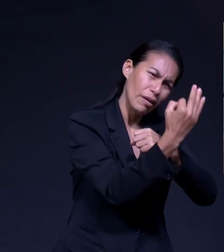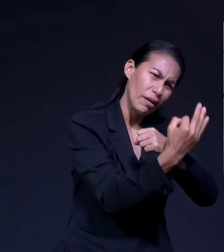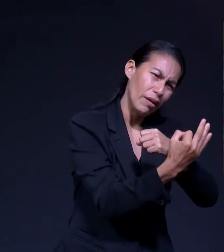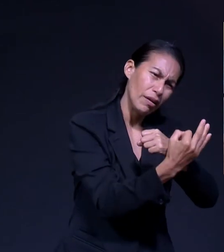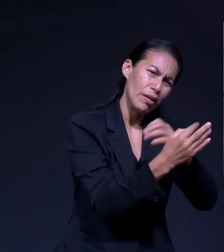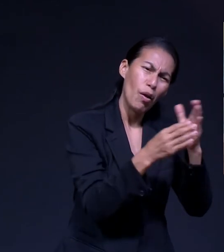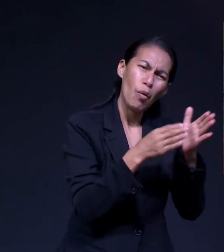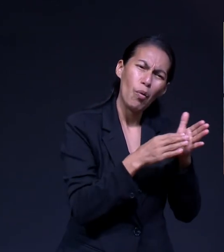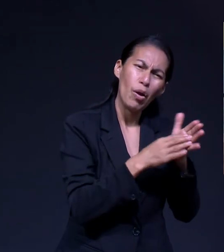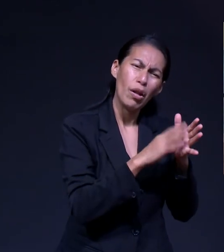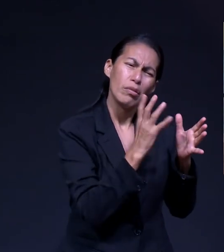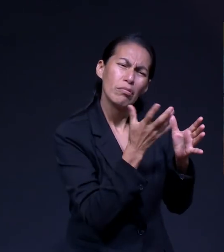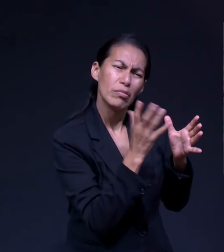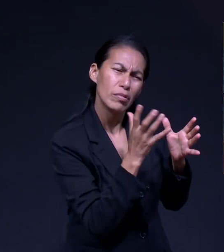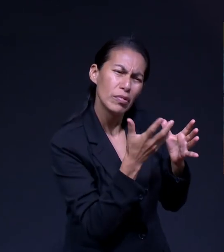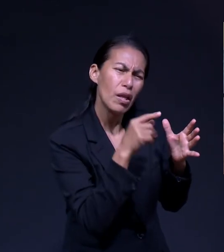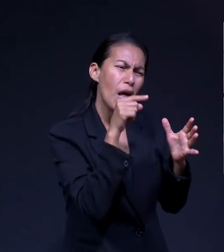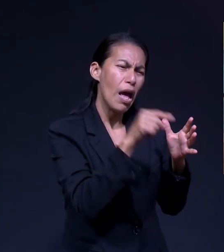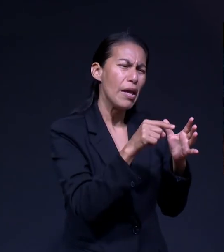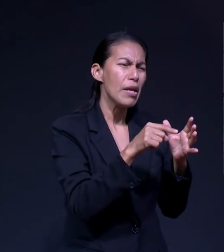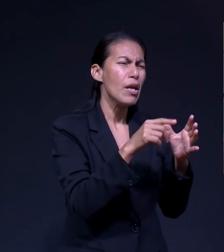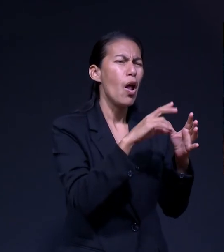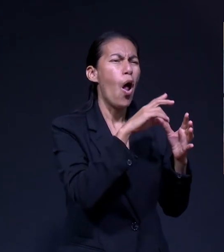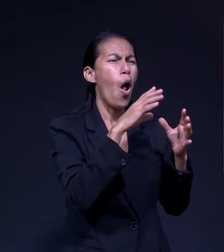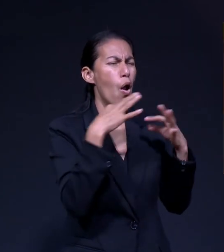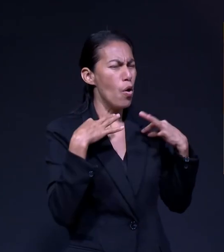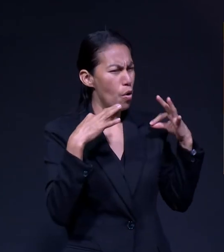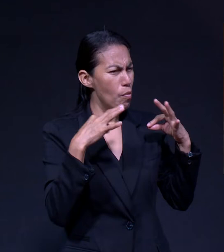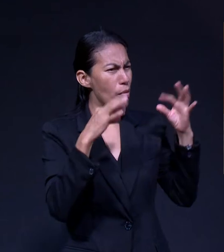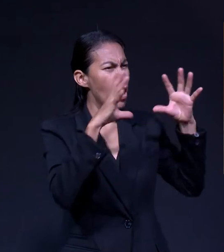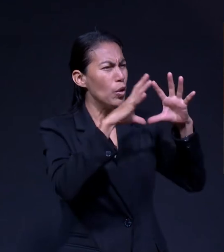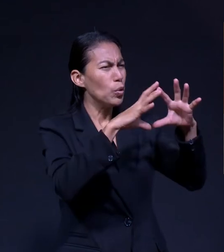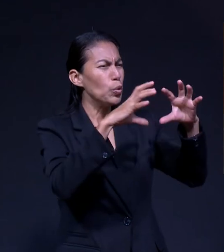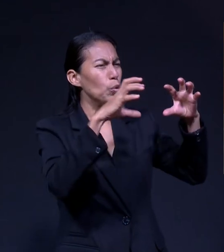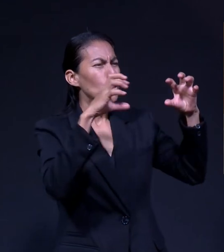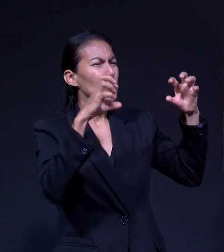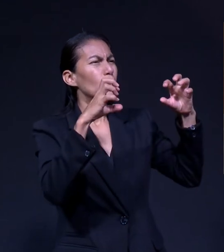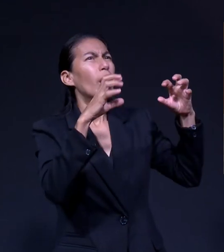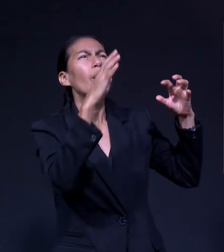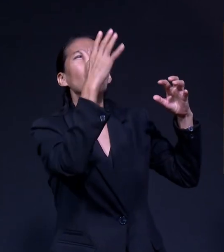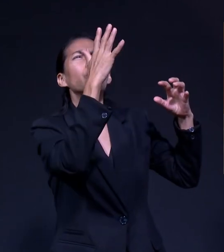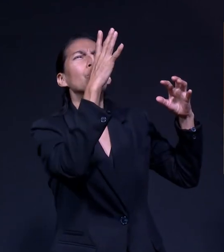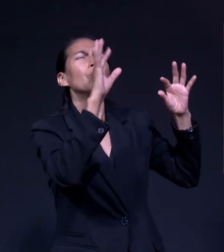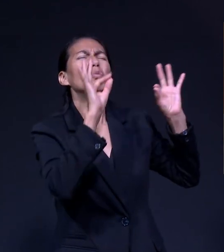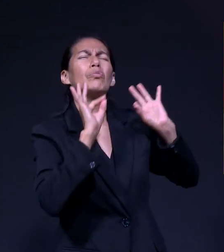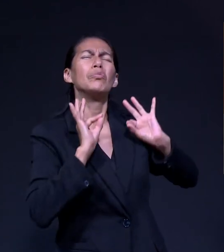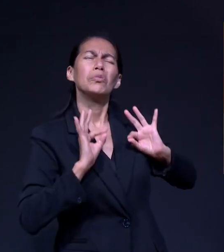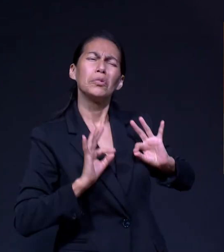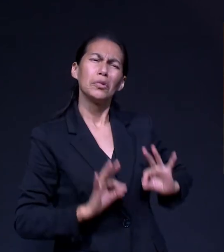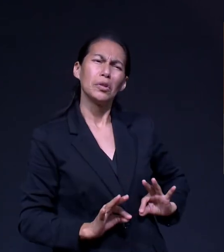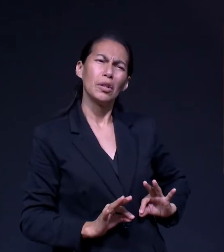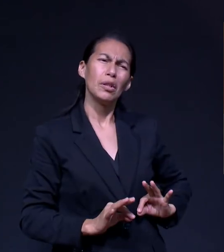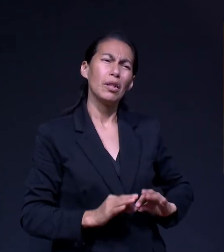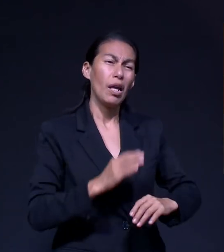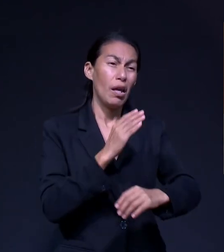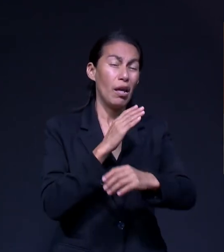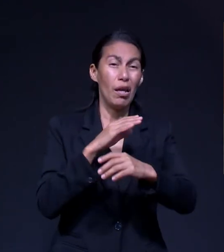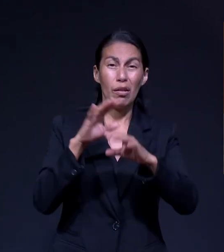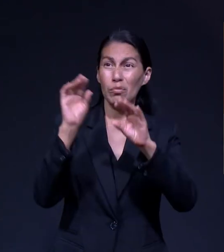lavandería Que se pueda secar la ropa Y qué maravilloso sería Que los muebles No tuviesen ningún problema De